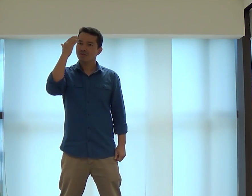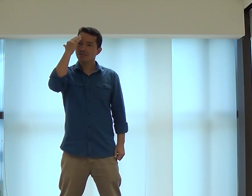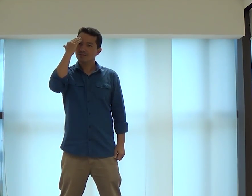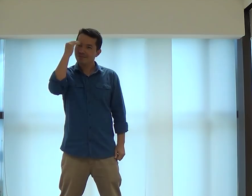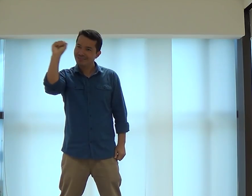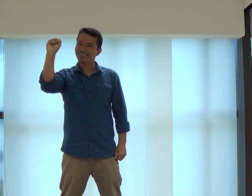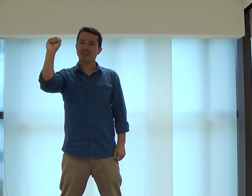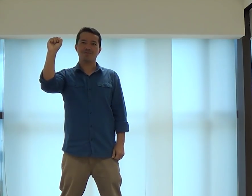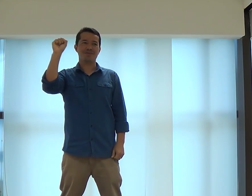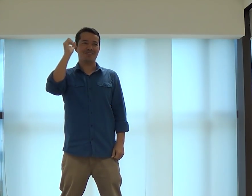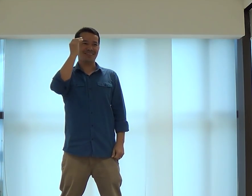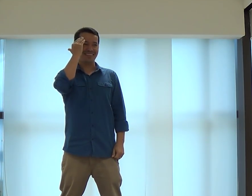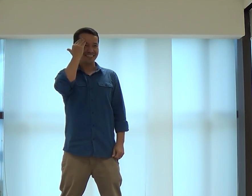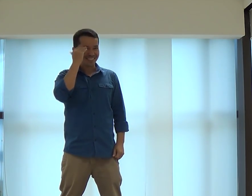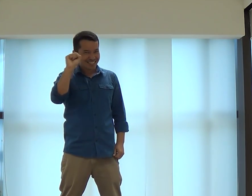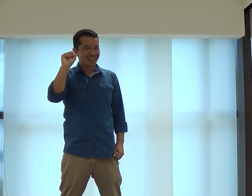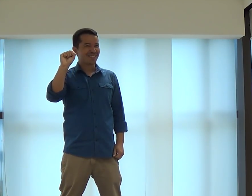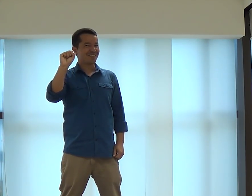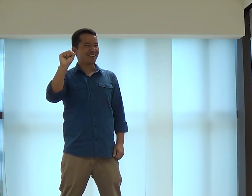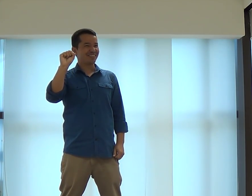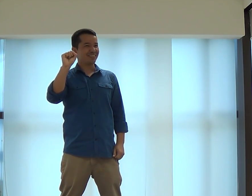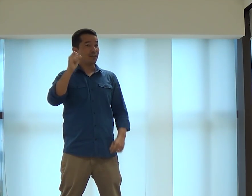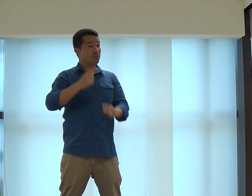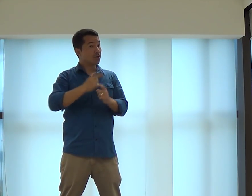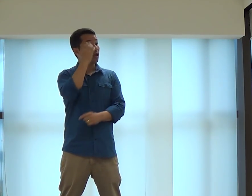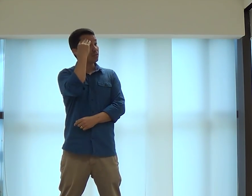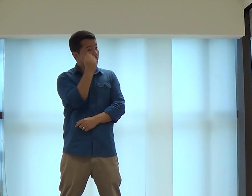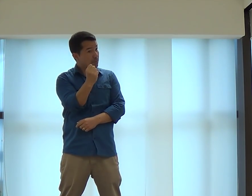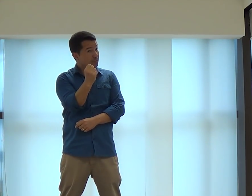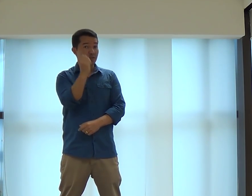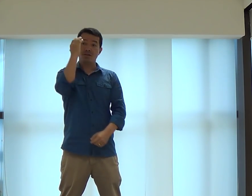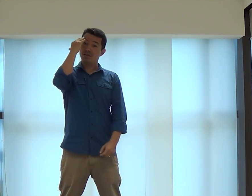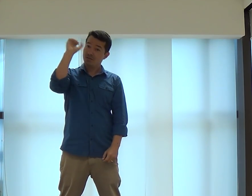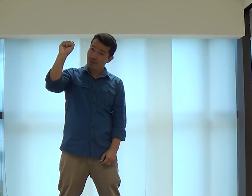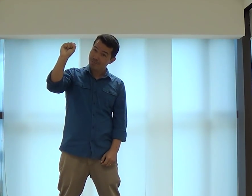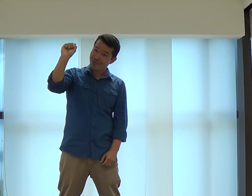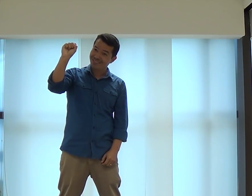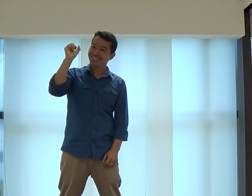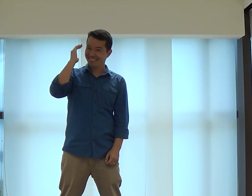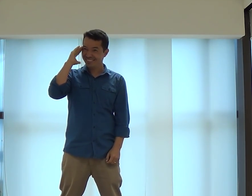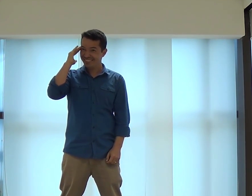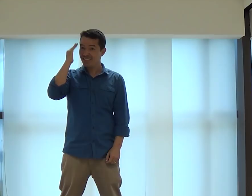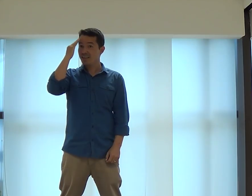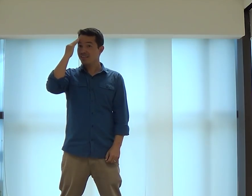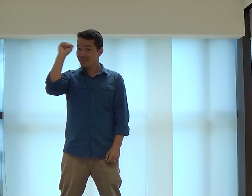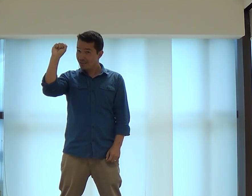com que ele tivesse sempre mais sabedoria. Por isso que o sinal dele é esse. Porque ele sabia das coisas.